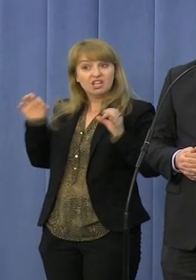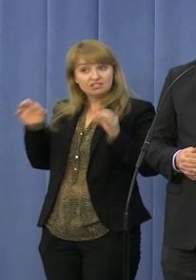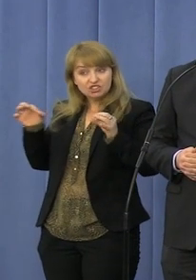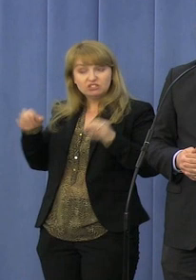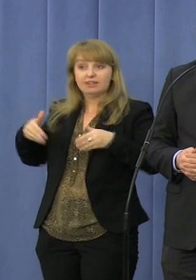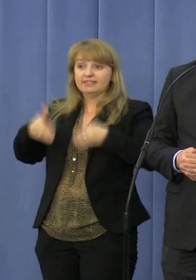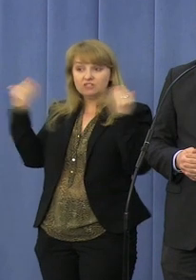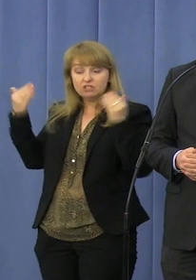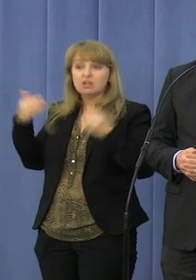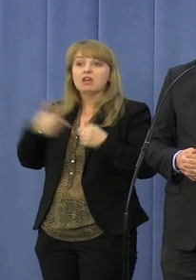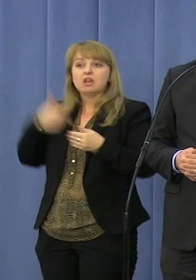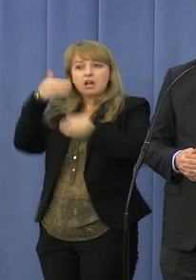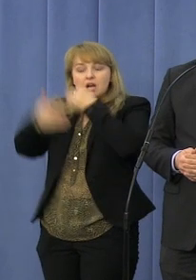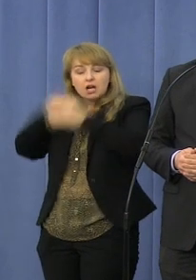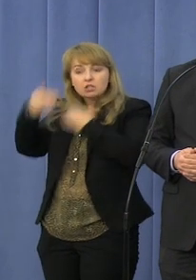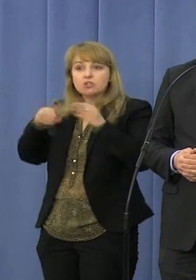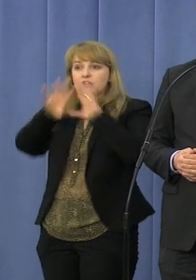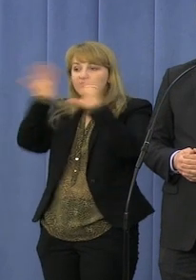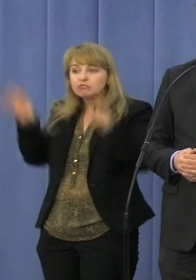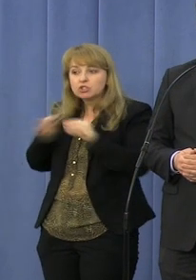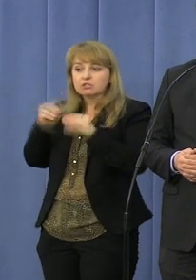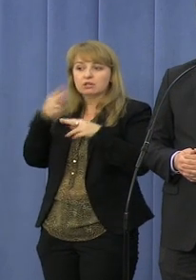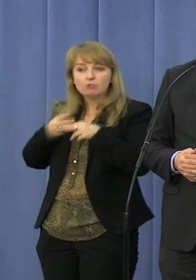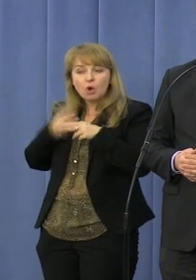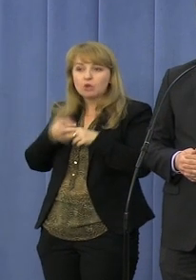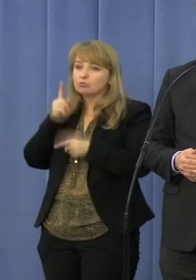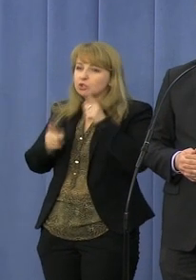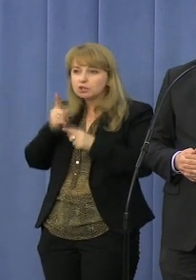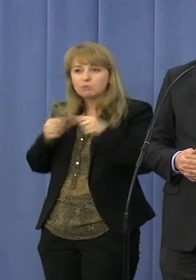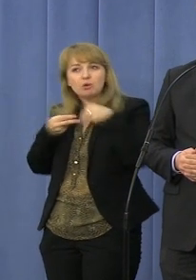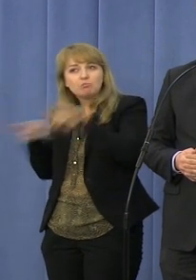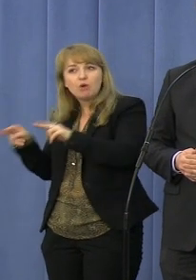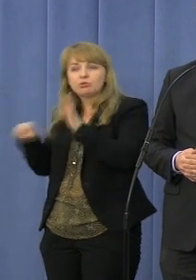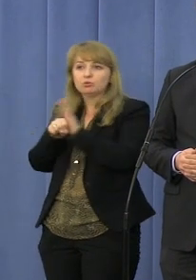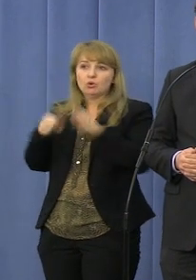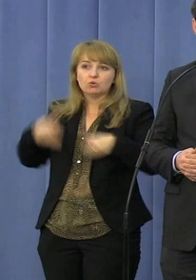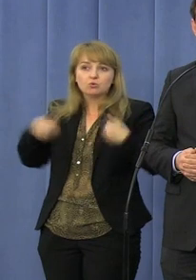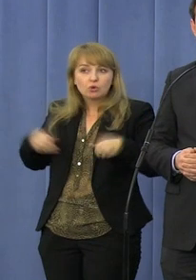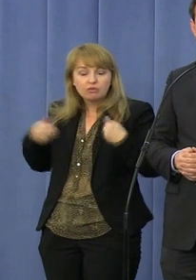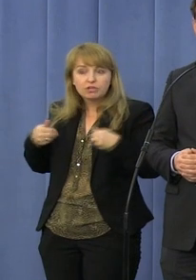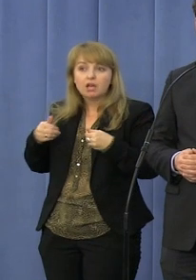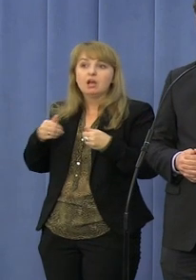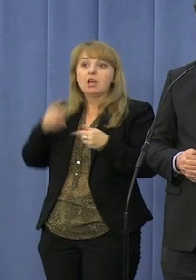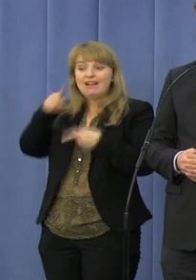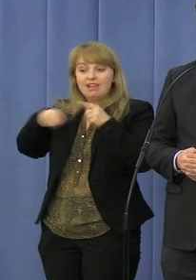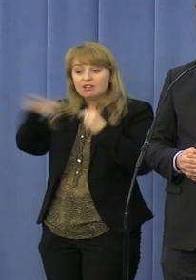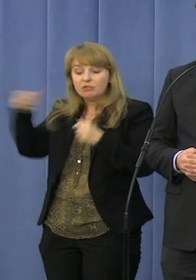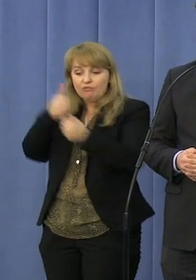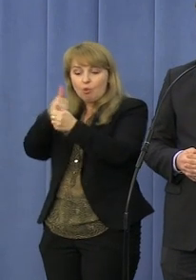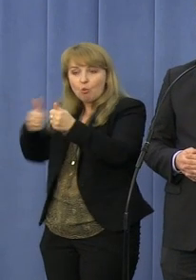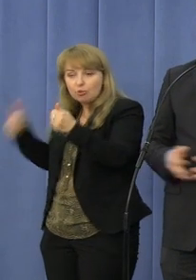życzyć wszystkim chorym oczywiście jak najszybszego powrotu do zdrowia, zlikwidowania tych kolejek i w związku z tym apel do